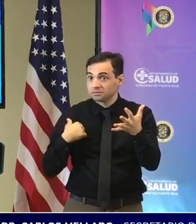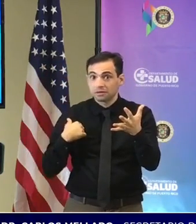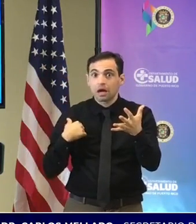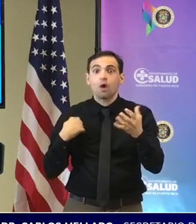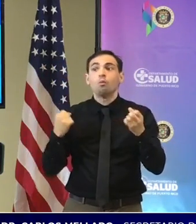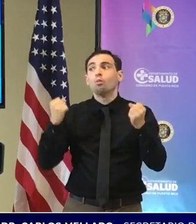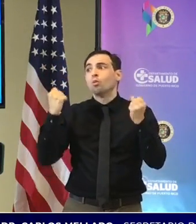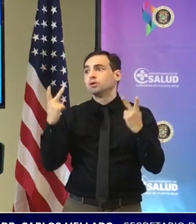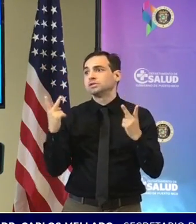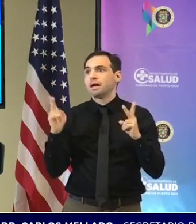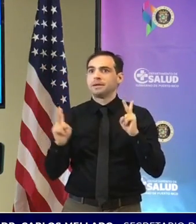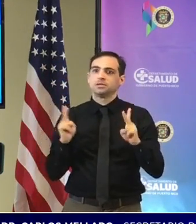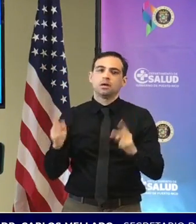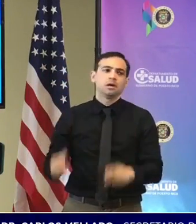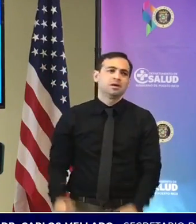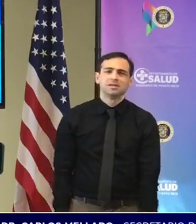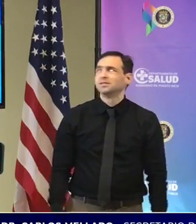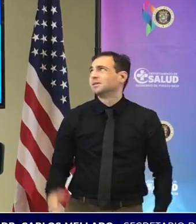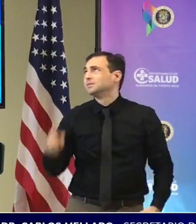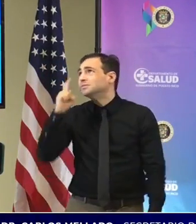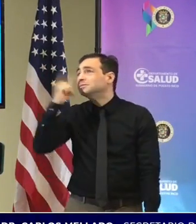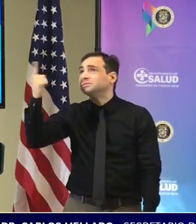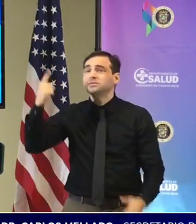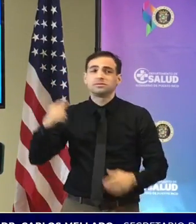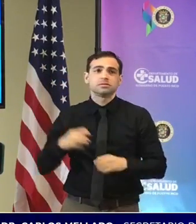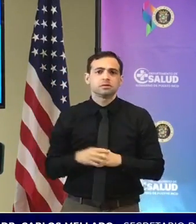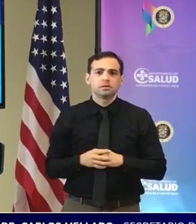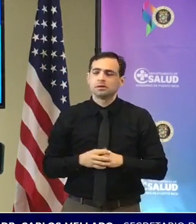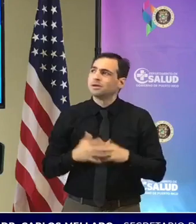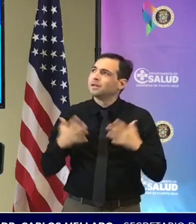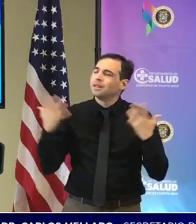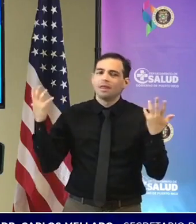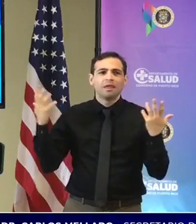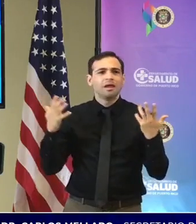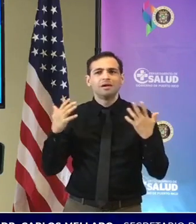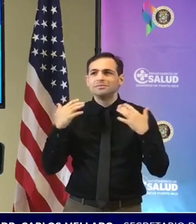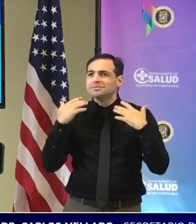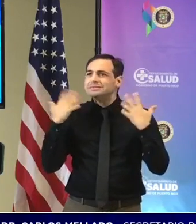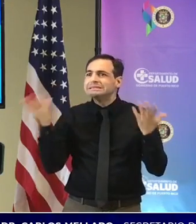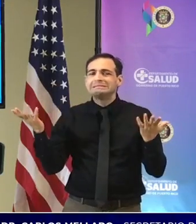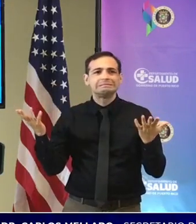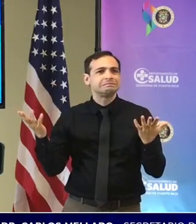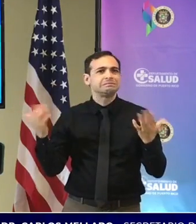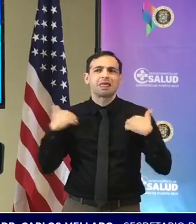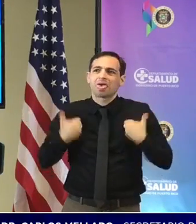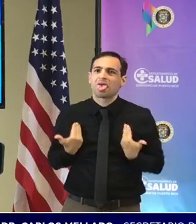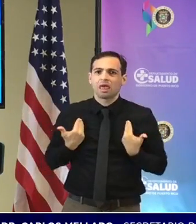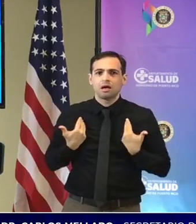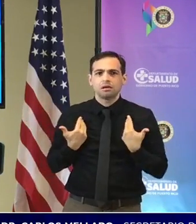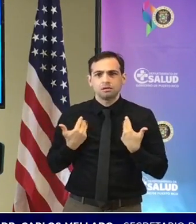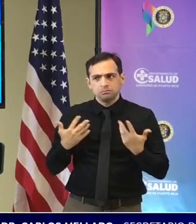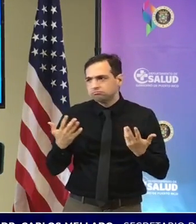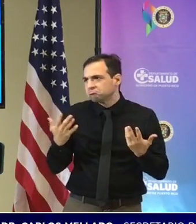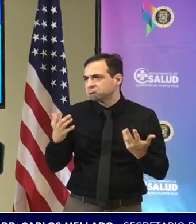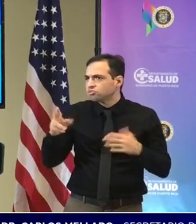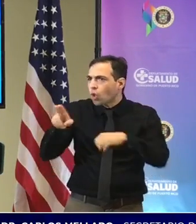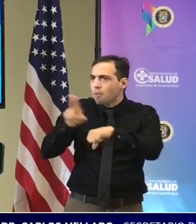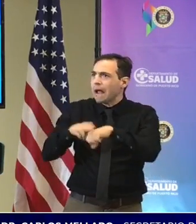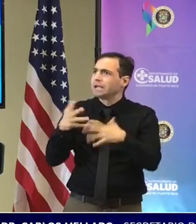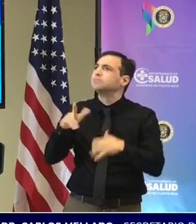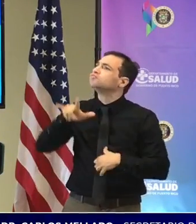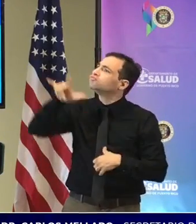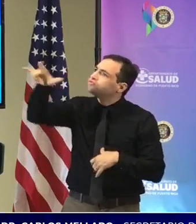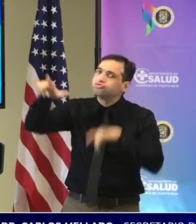disfrutar de que mucha gente quiere salir viajar y oye y es natural y es lo propio o sea